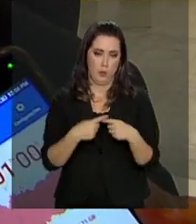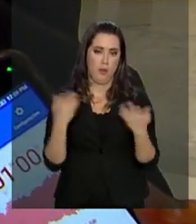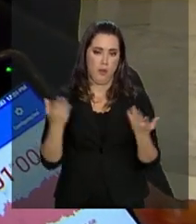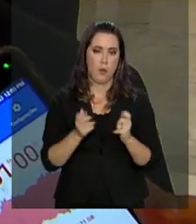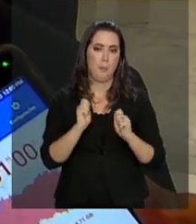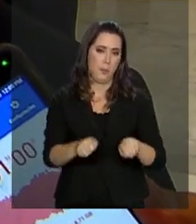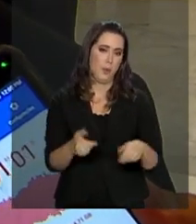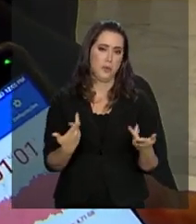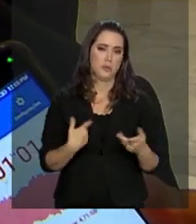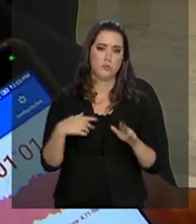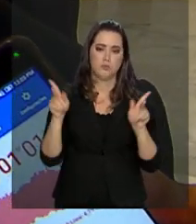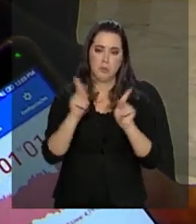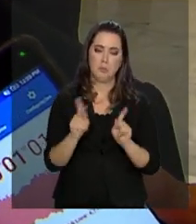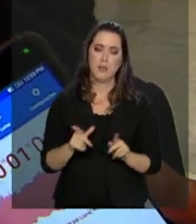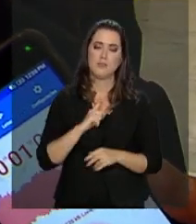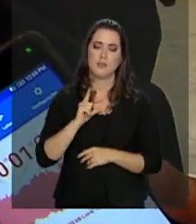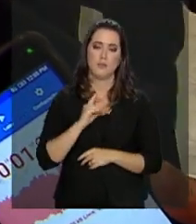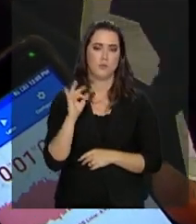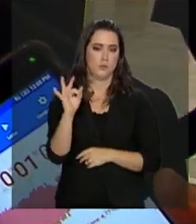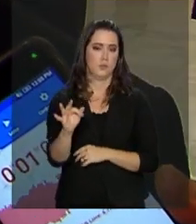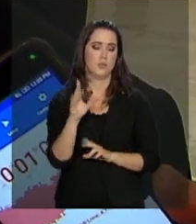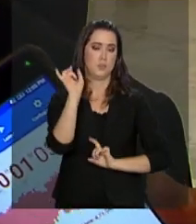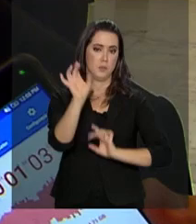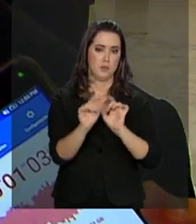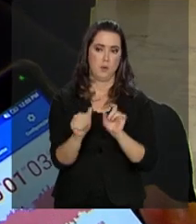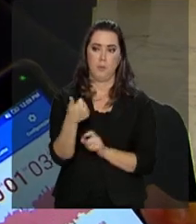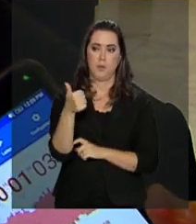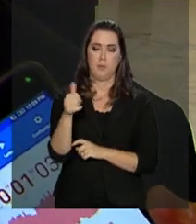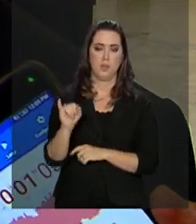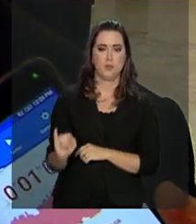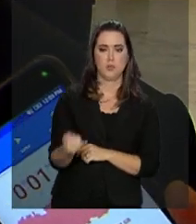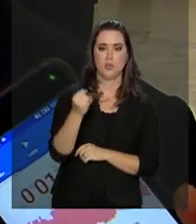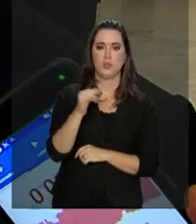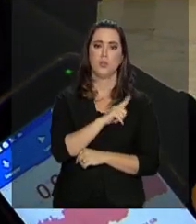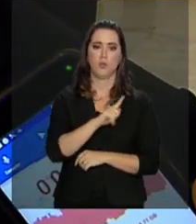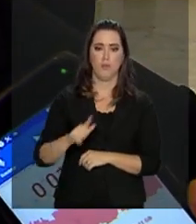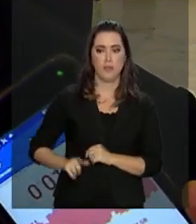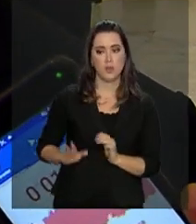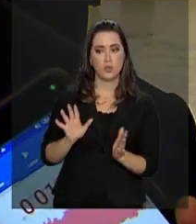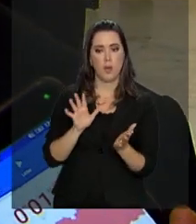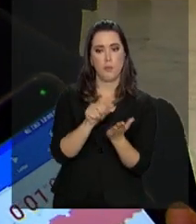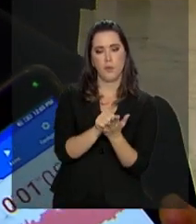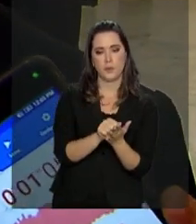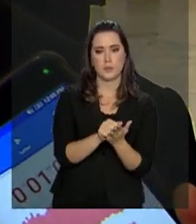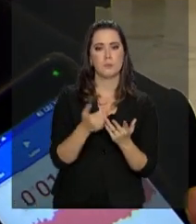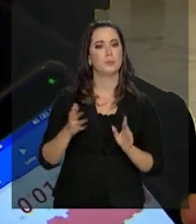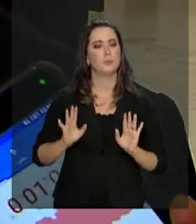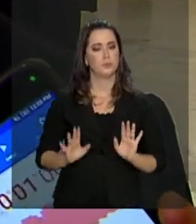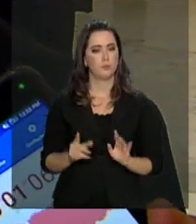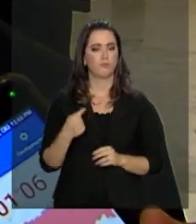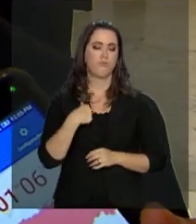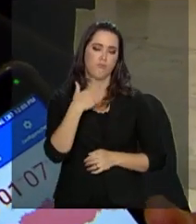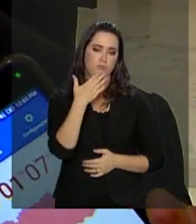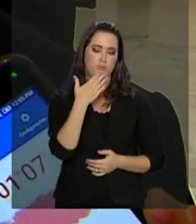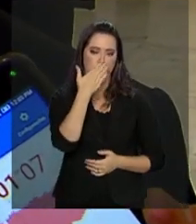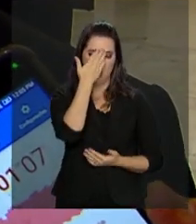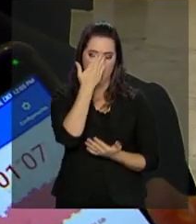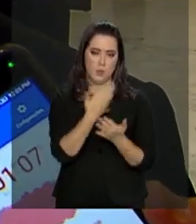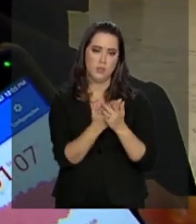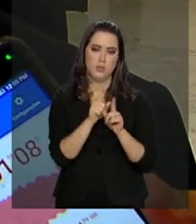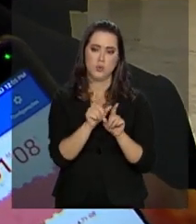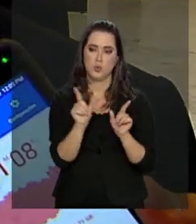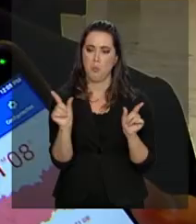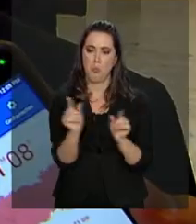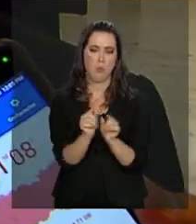que isto se pacifique. Especialmente no dia 1º, o governador toma poste, já agora como governador. Eu acho que em brevíssimo